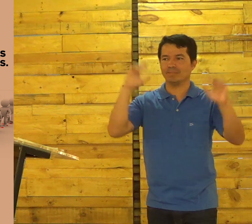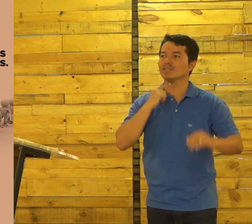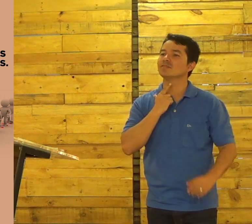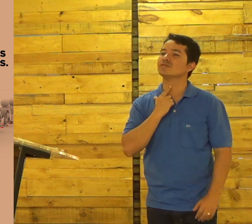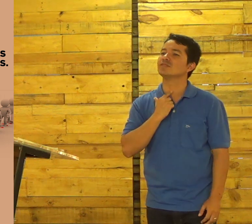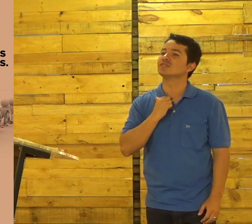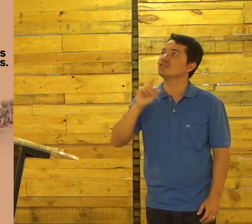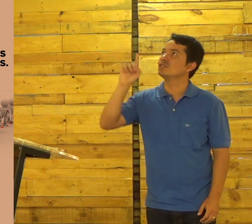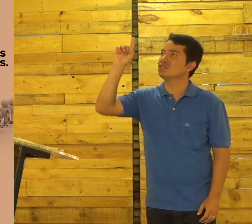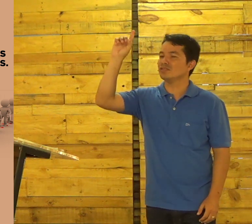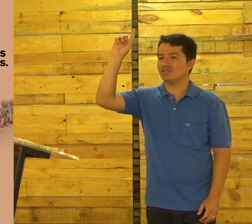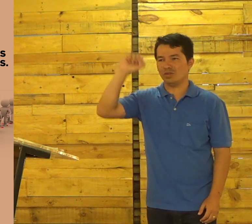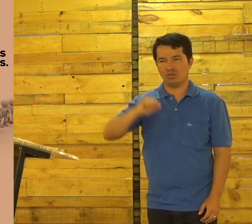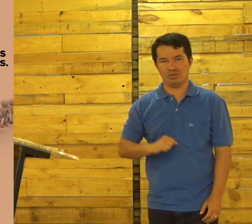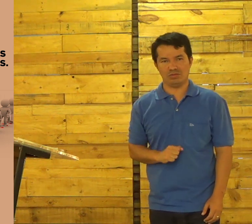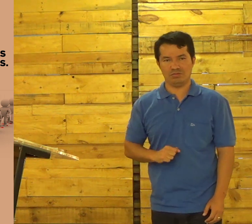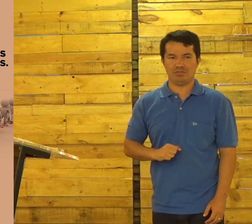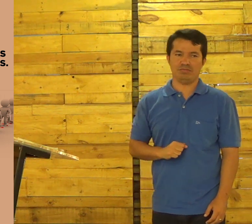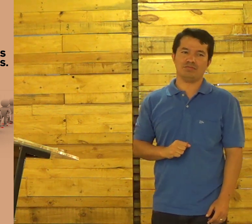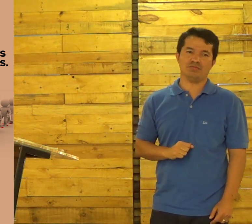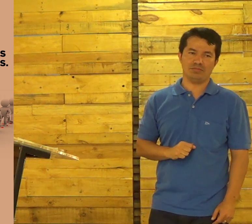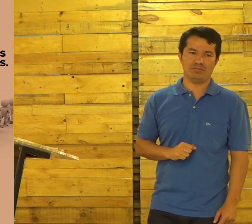Entender claramente A vontade De Deus